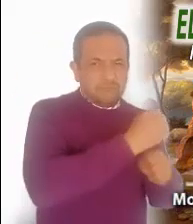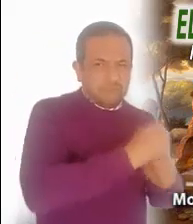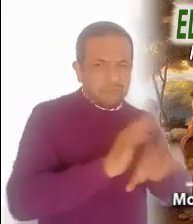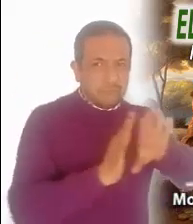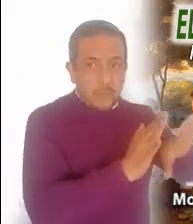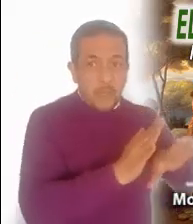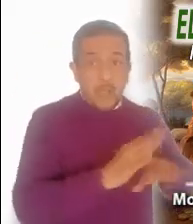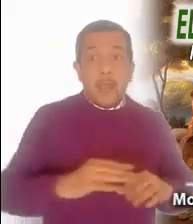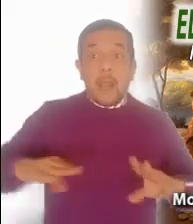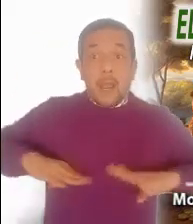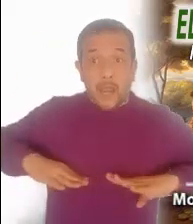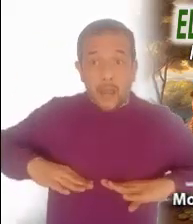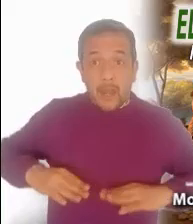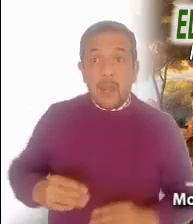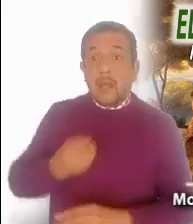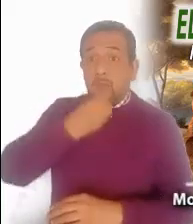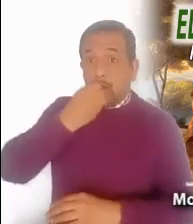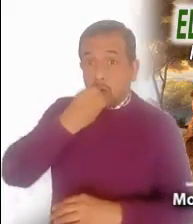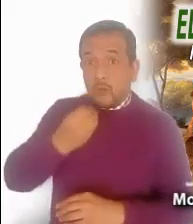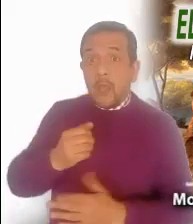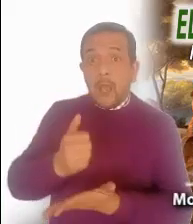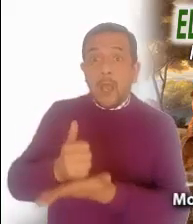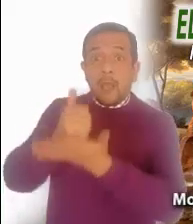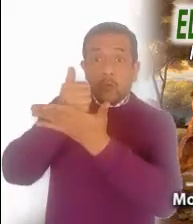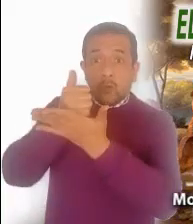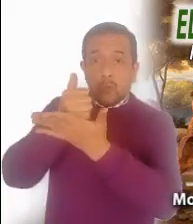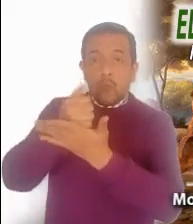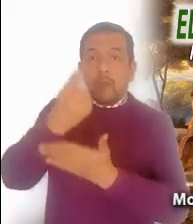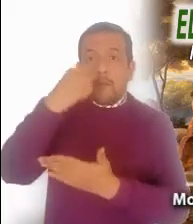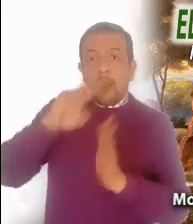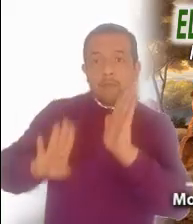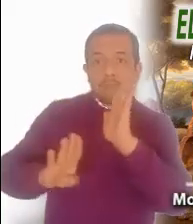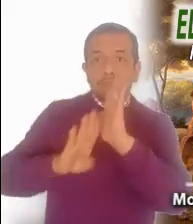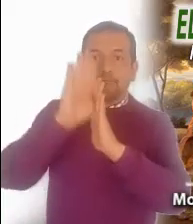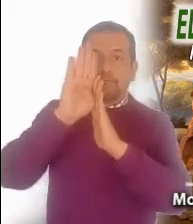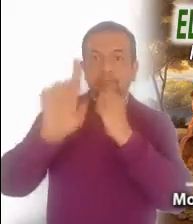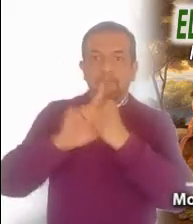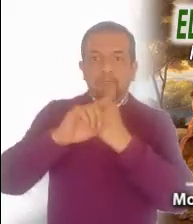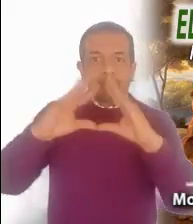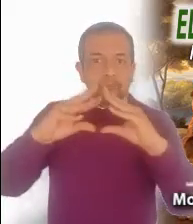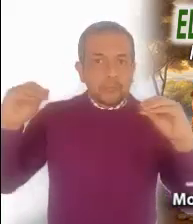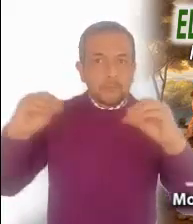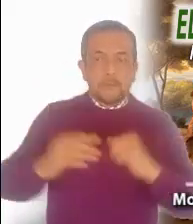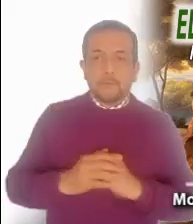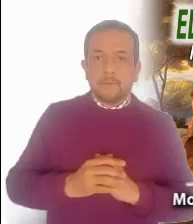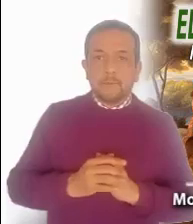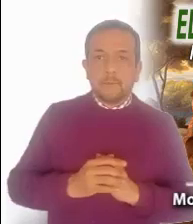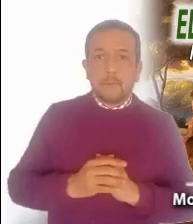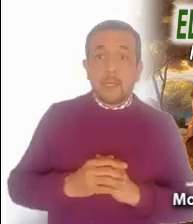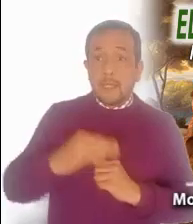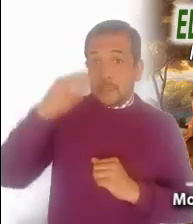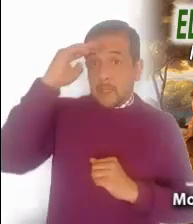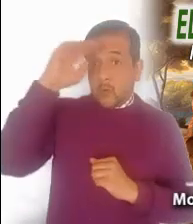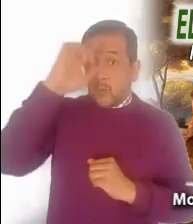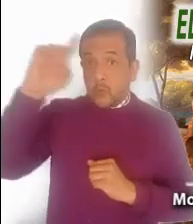creyente que lo llevan a cambiar las situaciones de crisis y dificultad. El Señor le concede